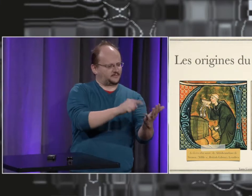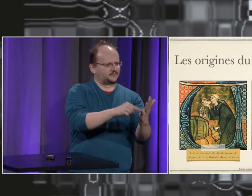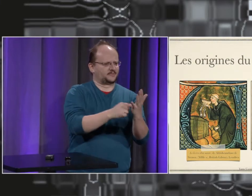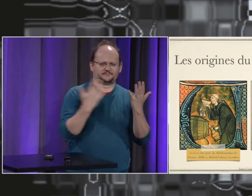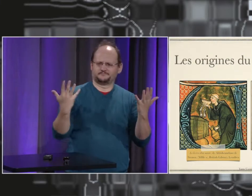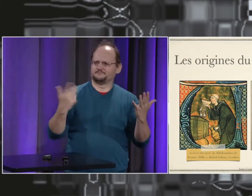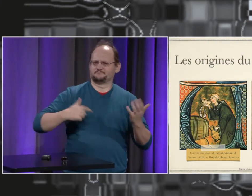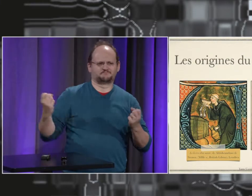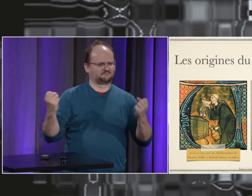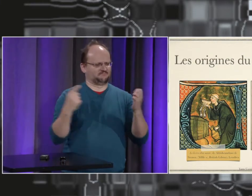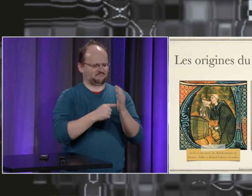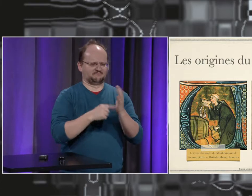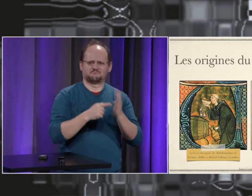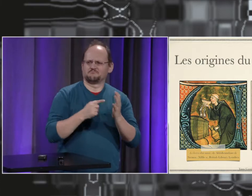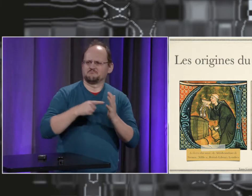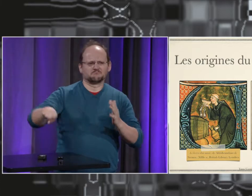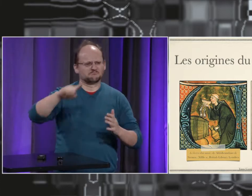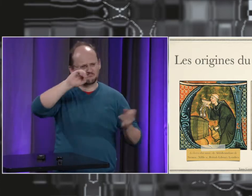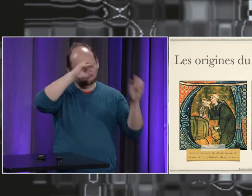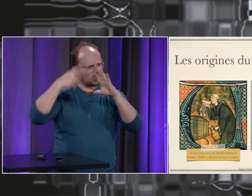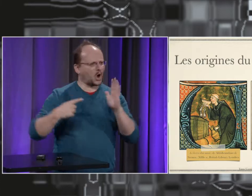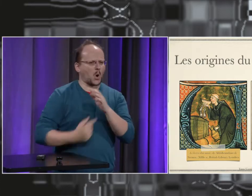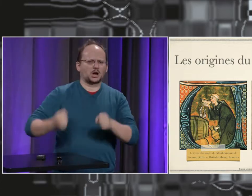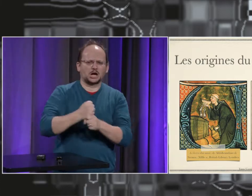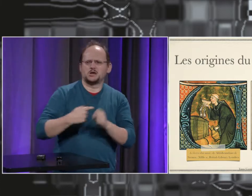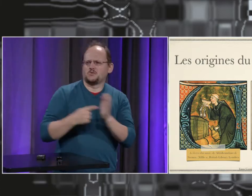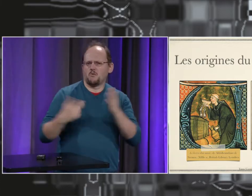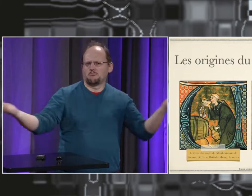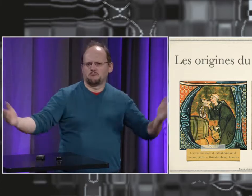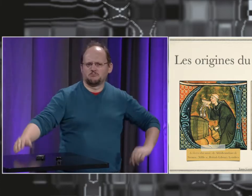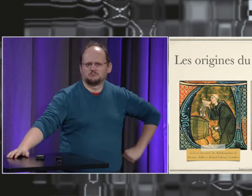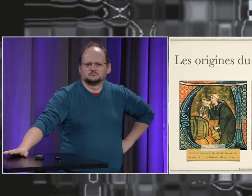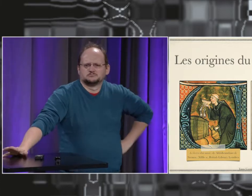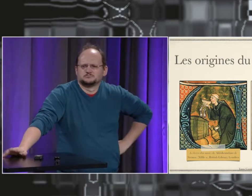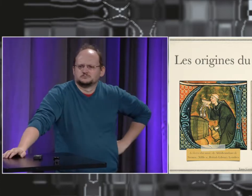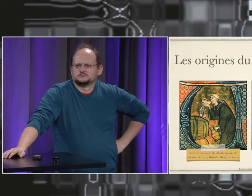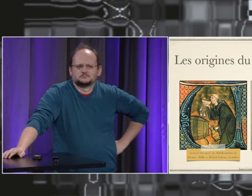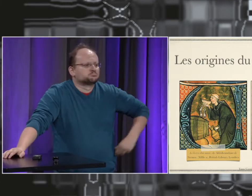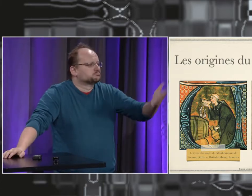La langue des signes, le noéto-malalien, son origine, sa création, à votre avis.